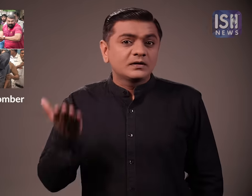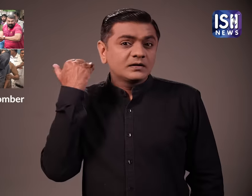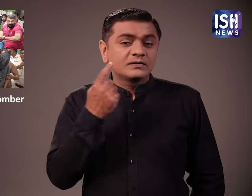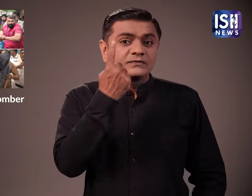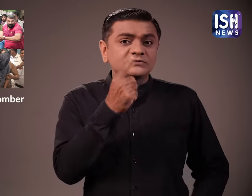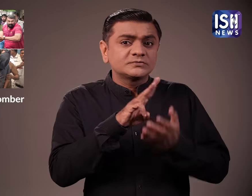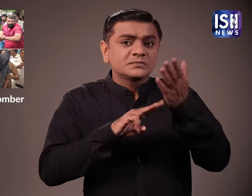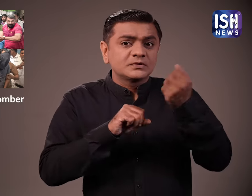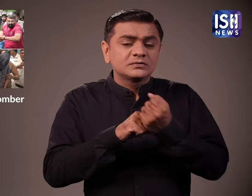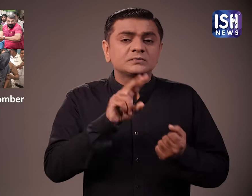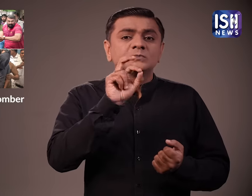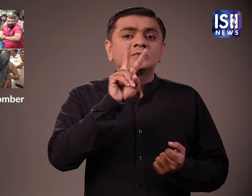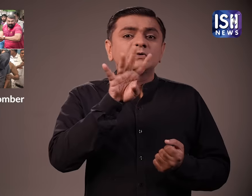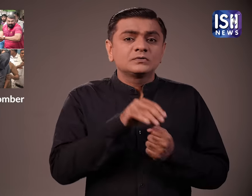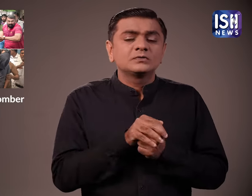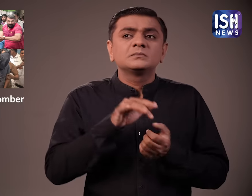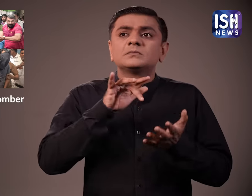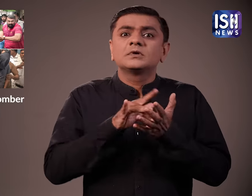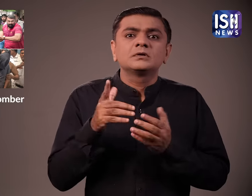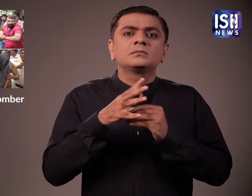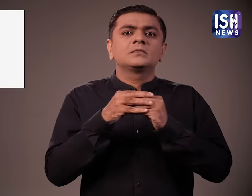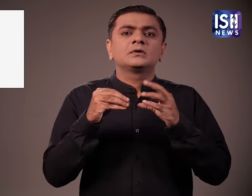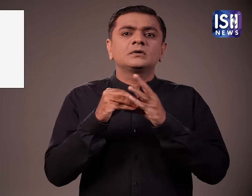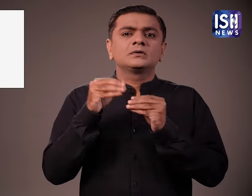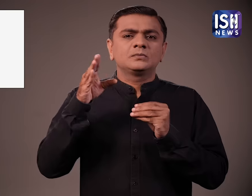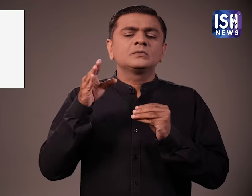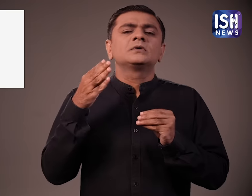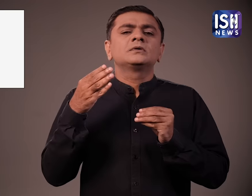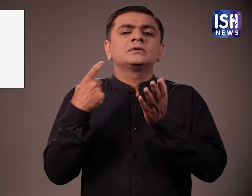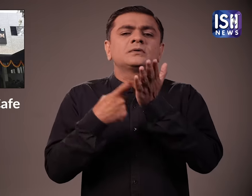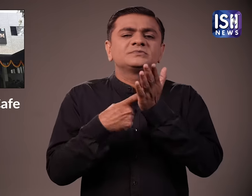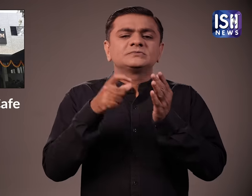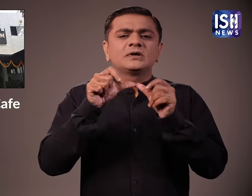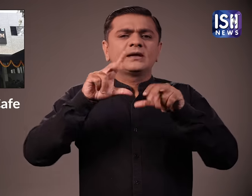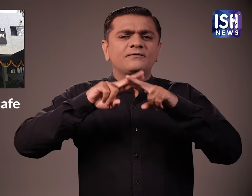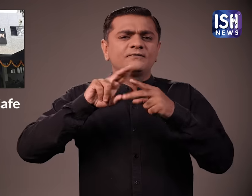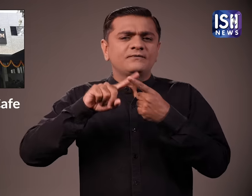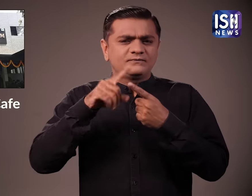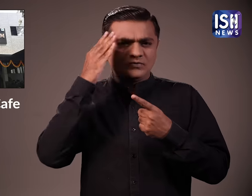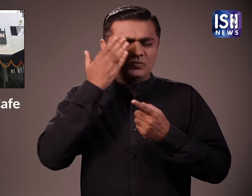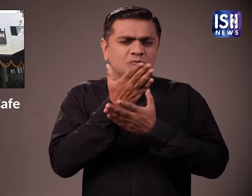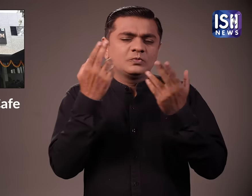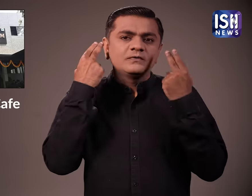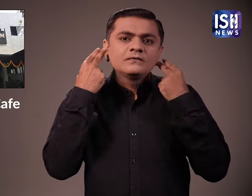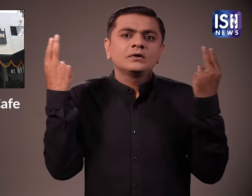एक मार्च दो हजार चौबीस को बैंगलुरु के मशूर रामेश्वरम कैफे में बम धमाका हुआ था